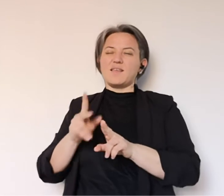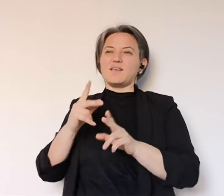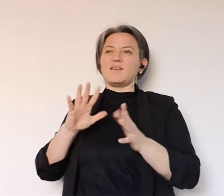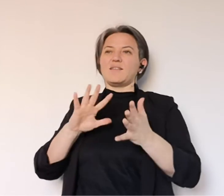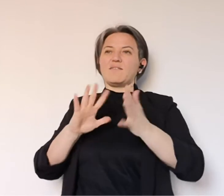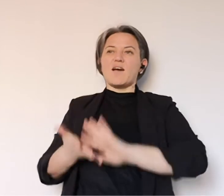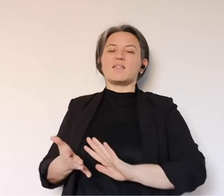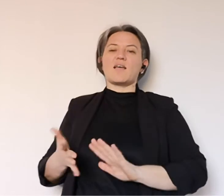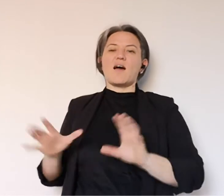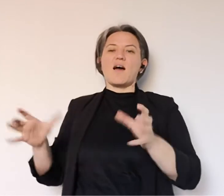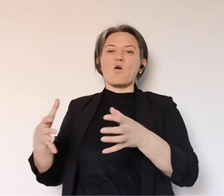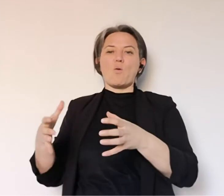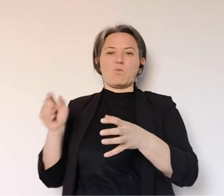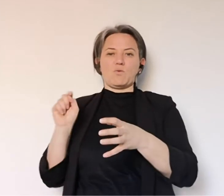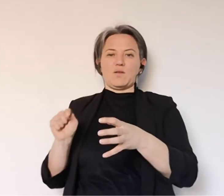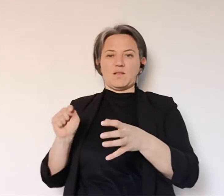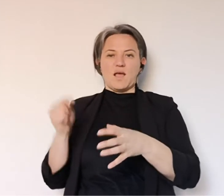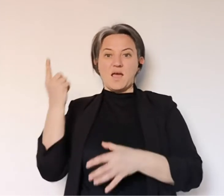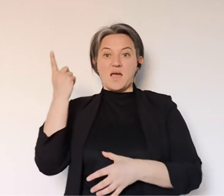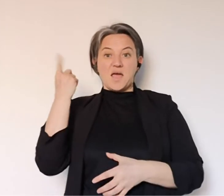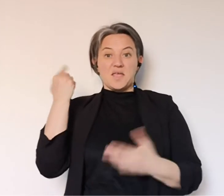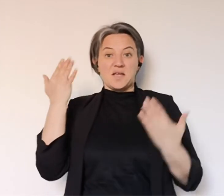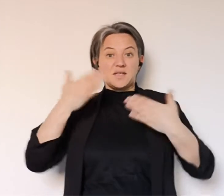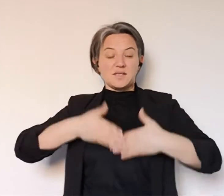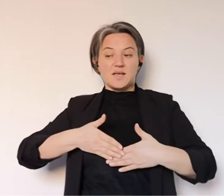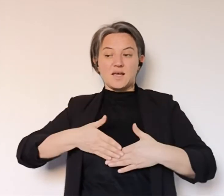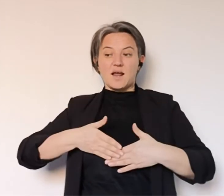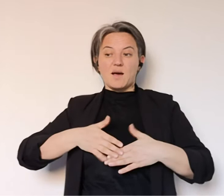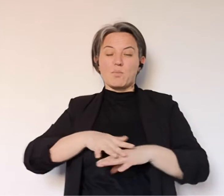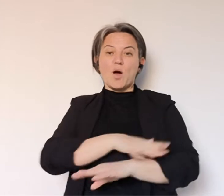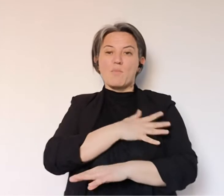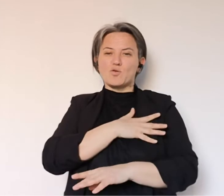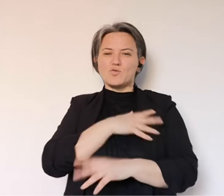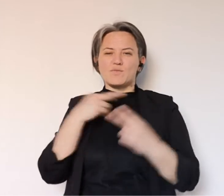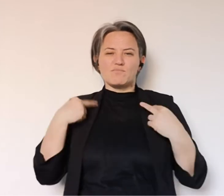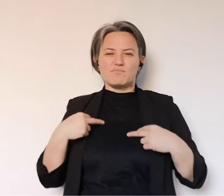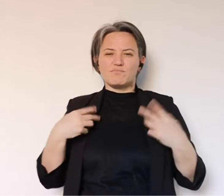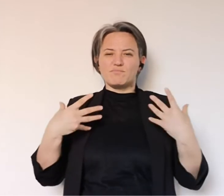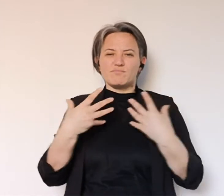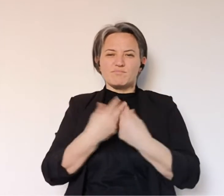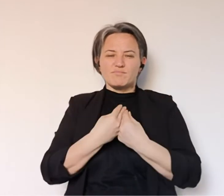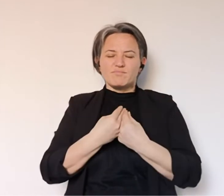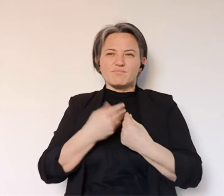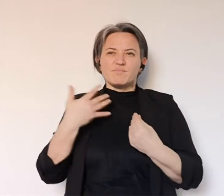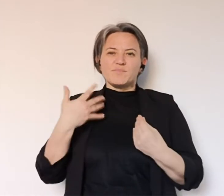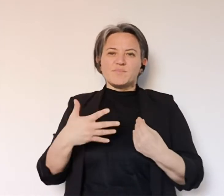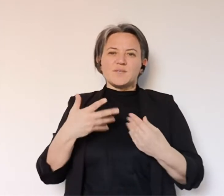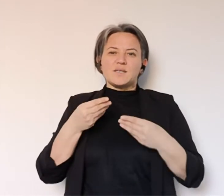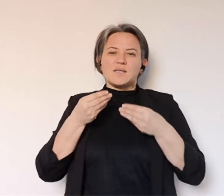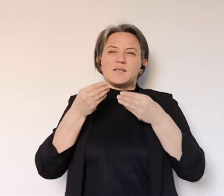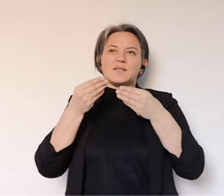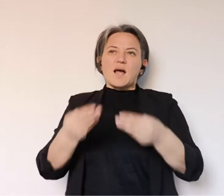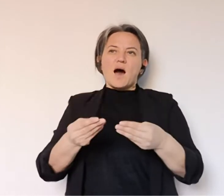penso che questo sia stato un segnale importante. Poi il vivere quell'emozione ieri sera tutti assieme spero che abbia dato il